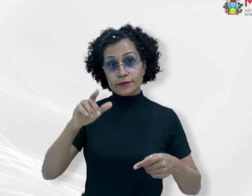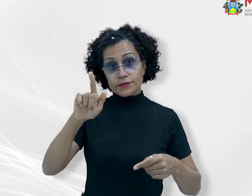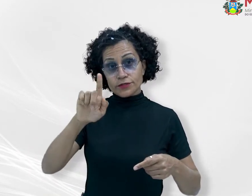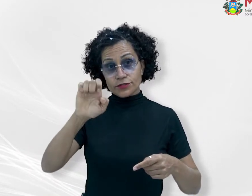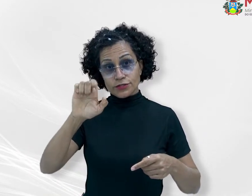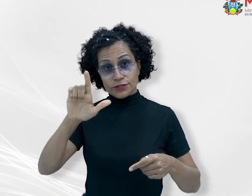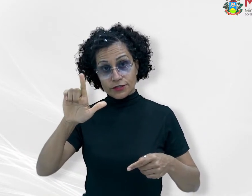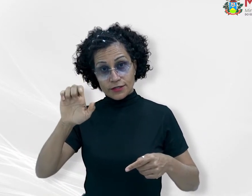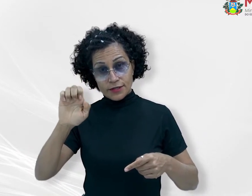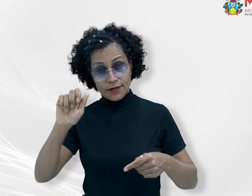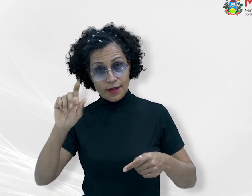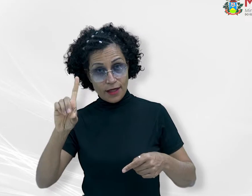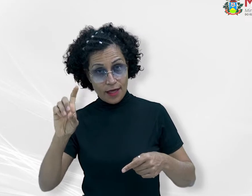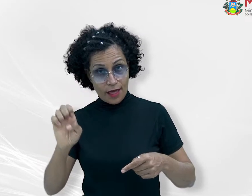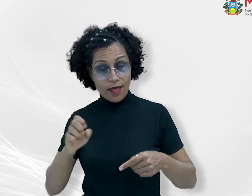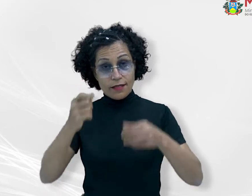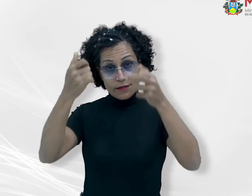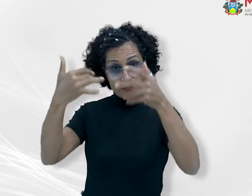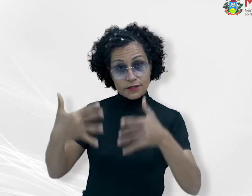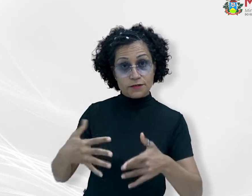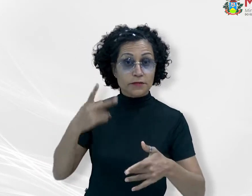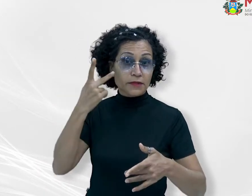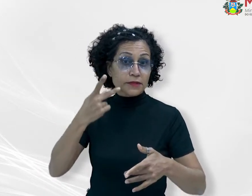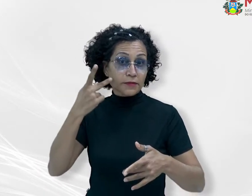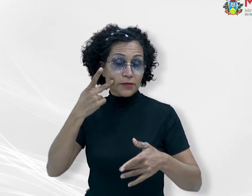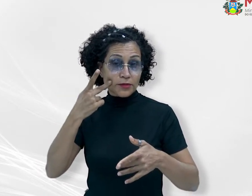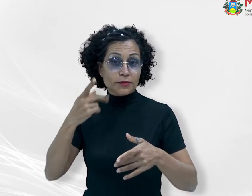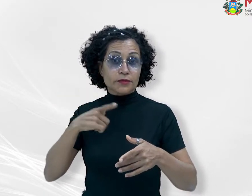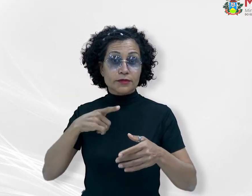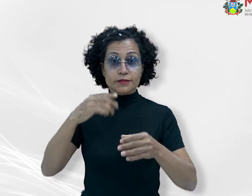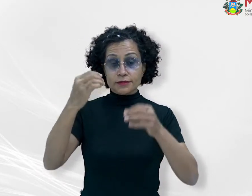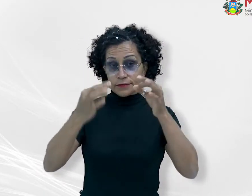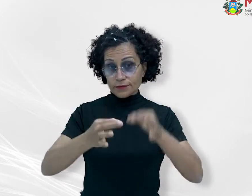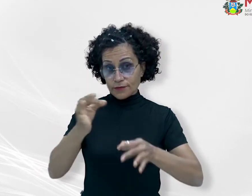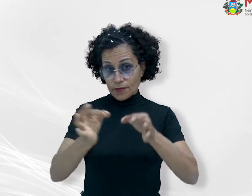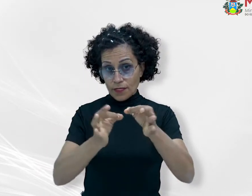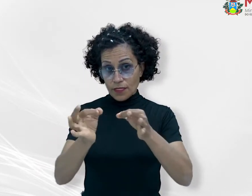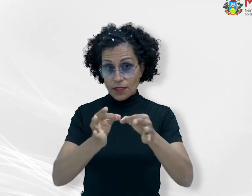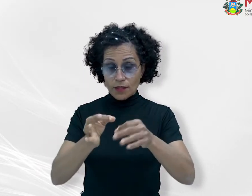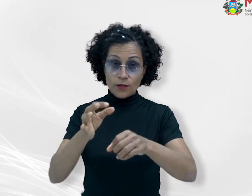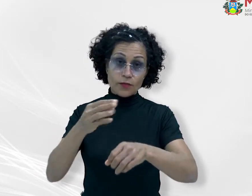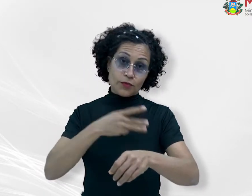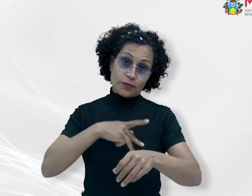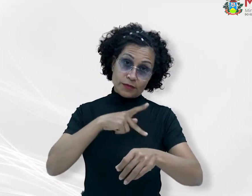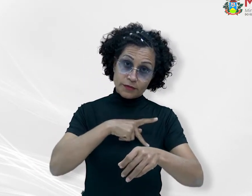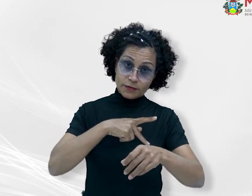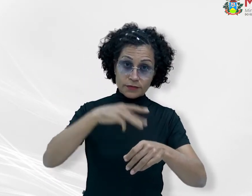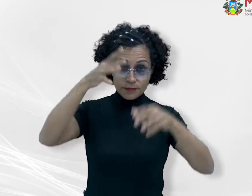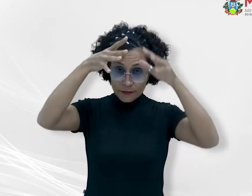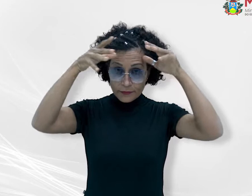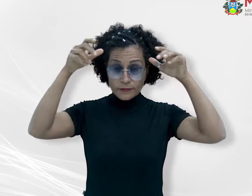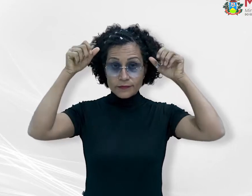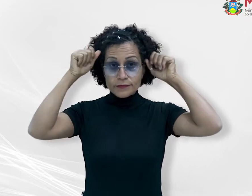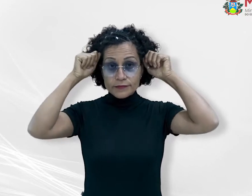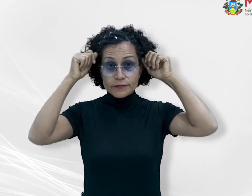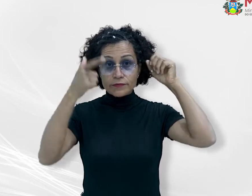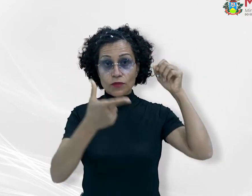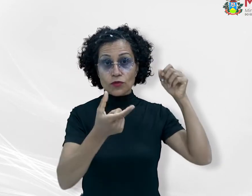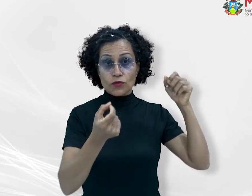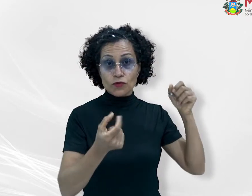Gilead Souza Maia, explica que a meta estabelecida no Planejamento Estratégico do Ministério Público de Mato Grosso 2020